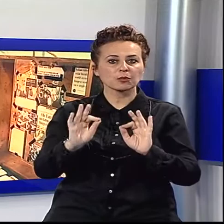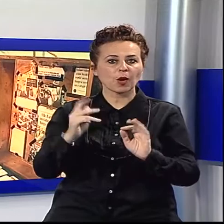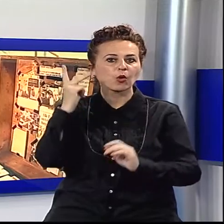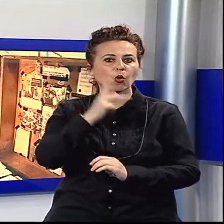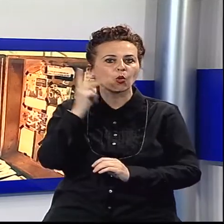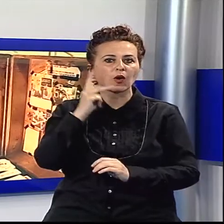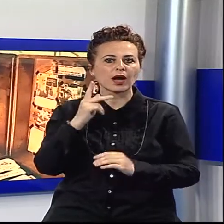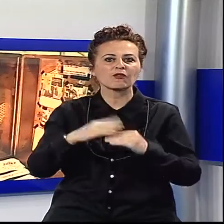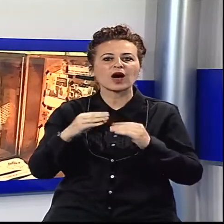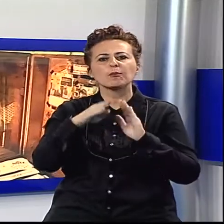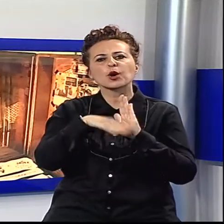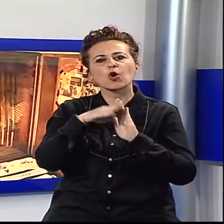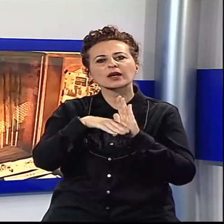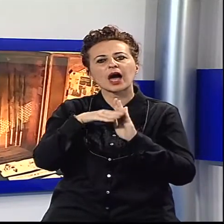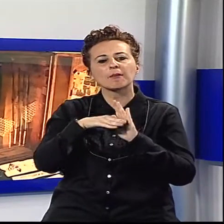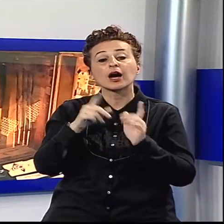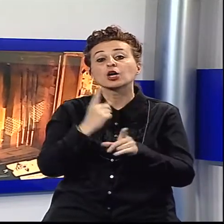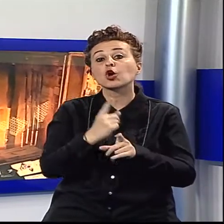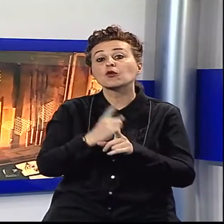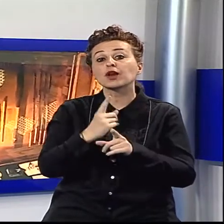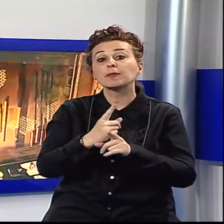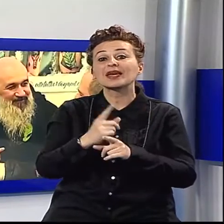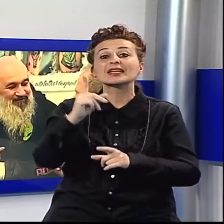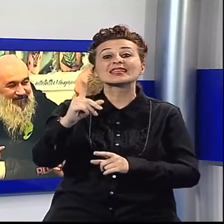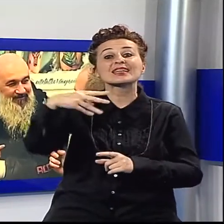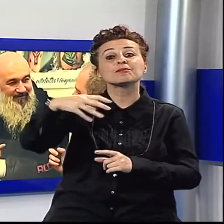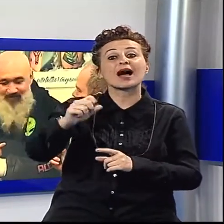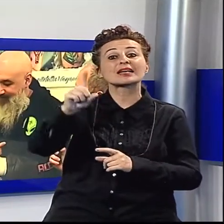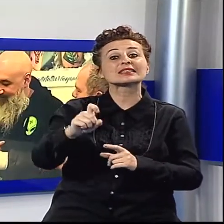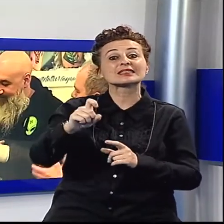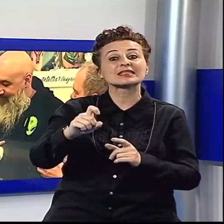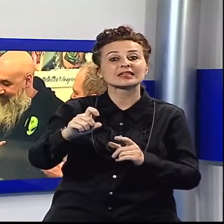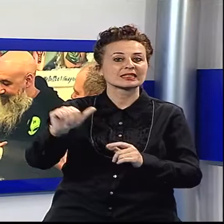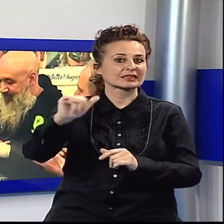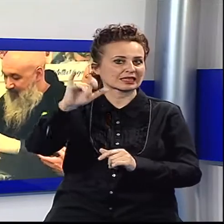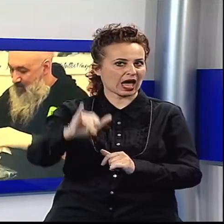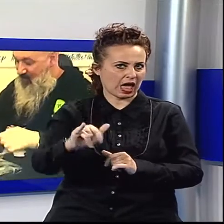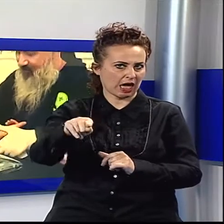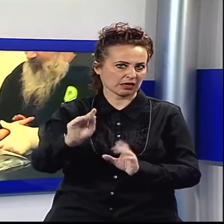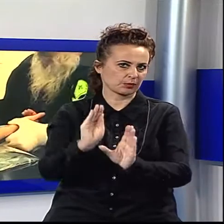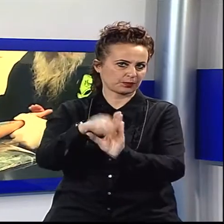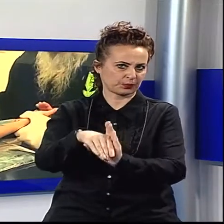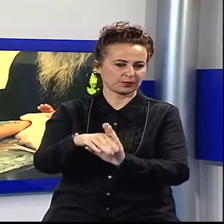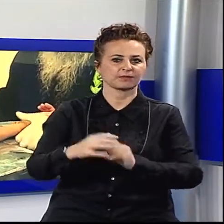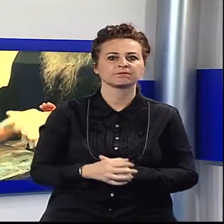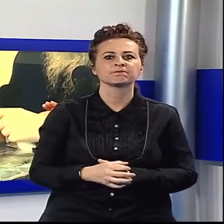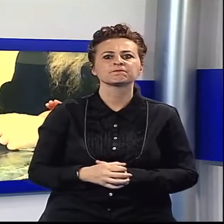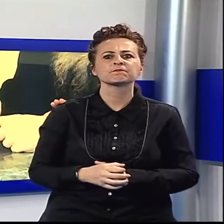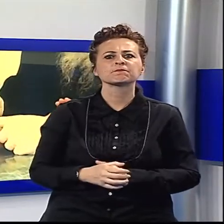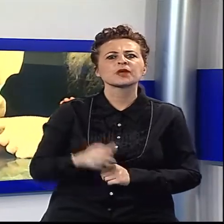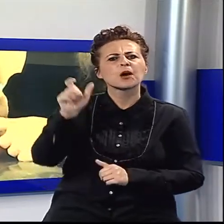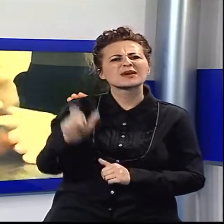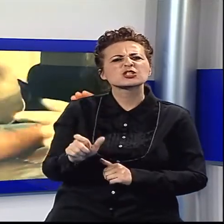trasmissione televisiva che dovrebbe andare in onda sul canale di Max. Che cosa chiedono soprattutto le persone che vengono a farsi tatuare?